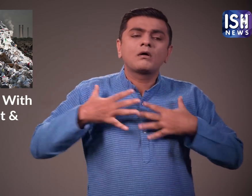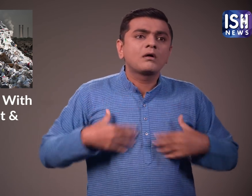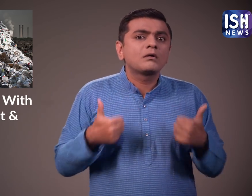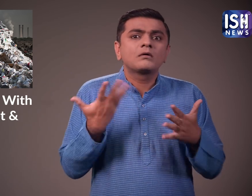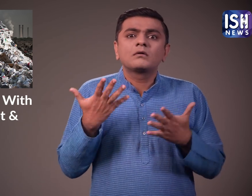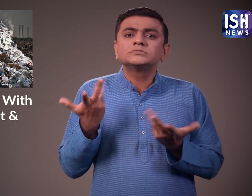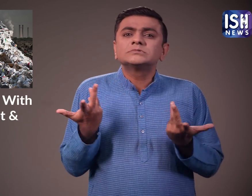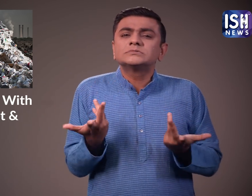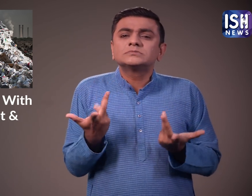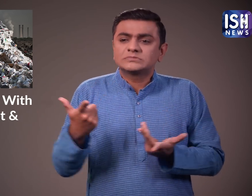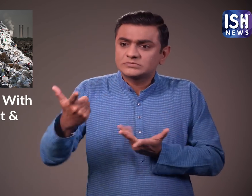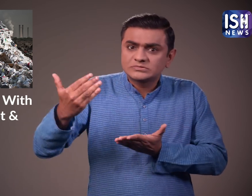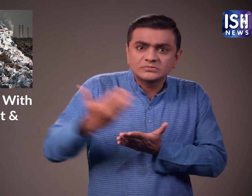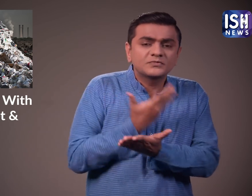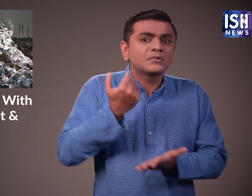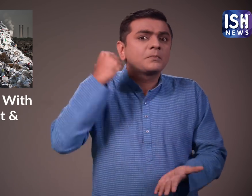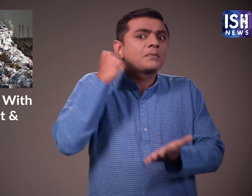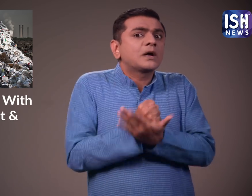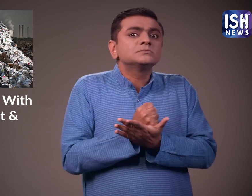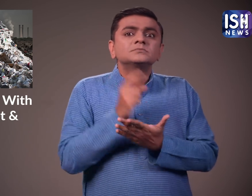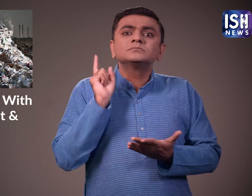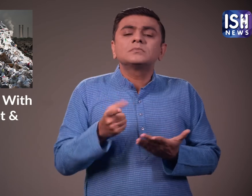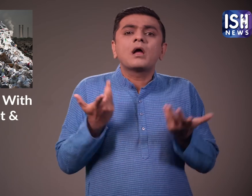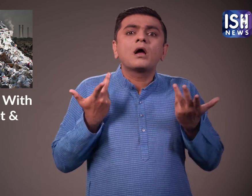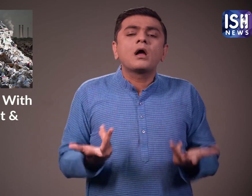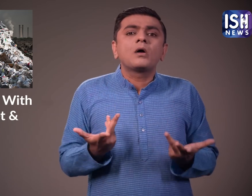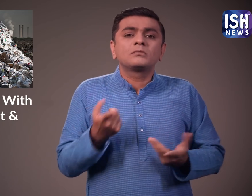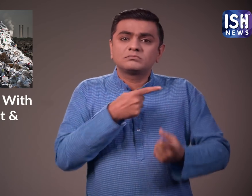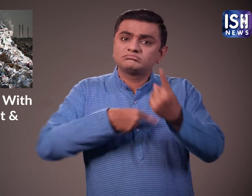भी नुकसान होगा इन टुकडों को एकटा करना हमारी जिम्मेदारी है